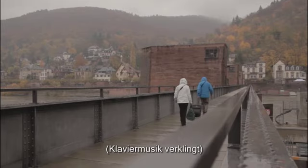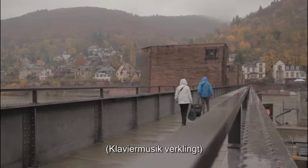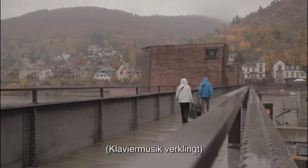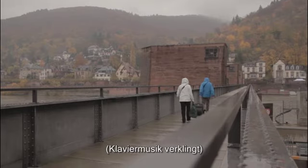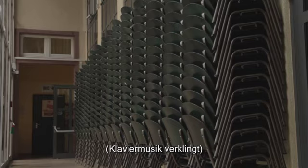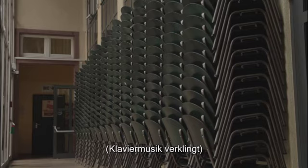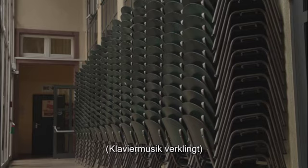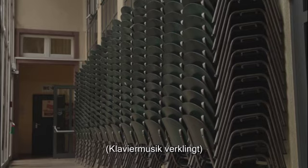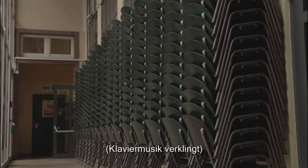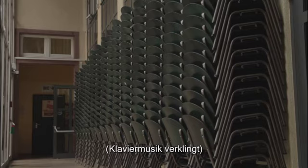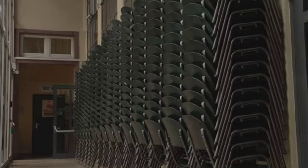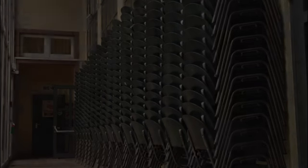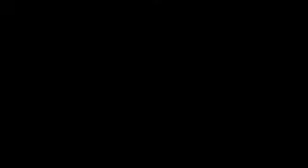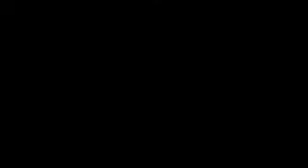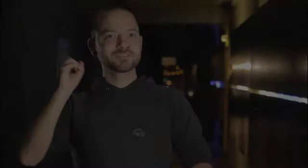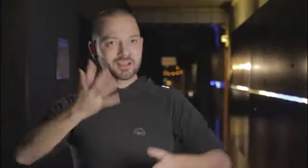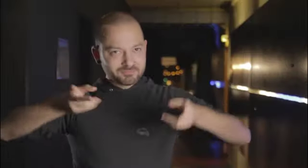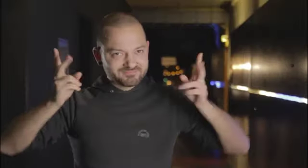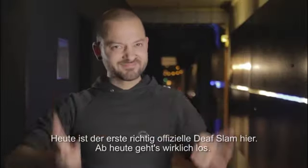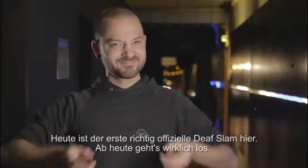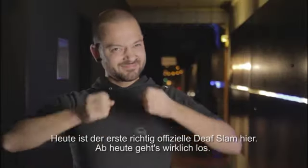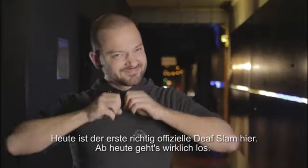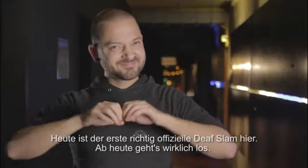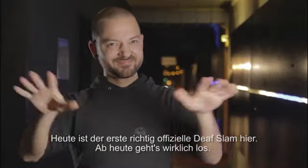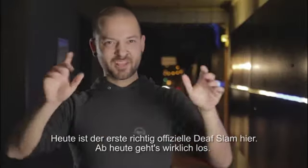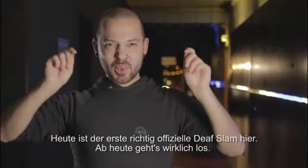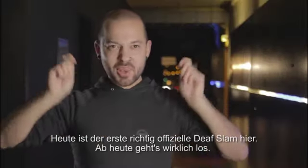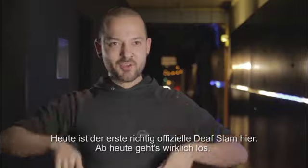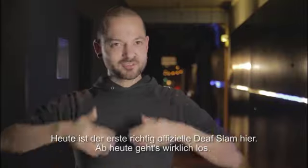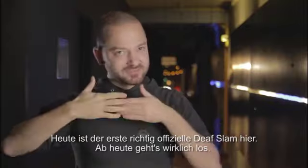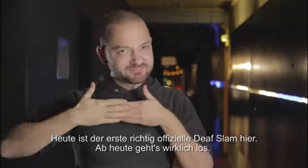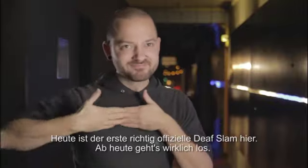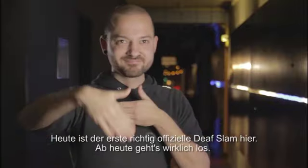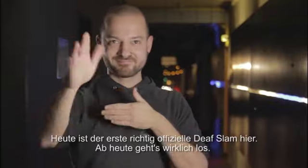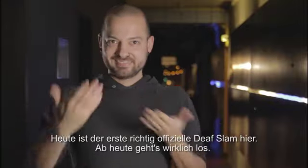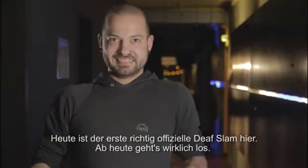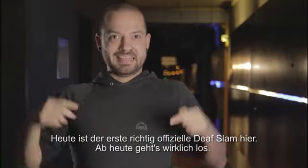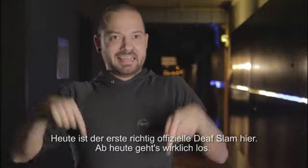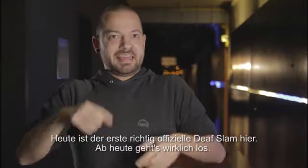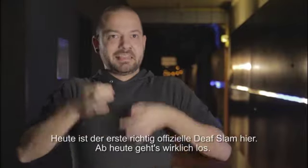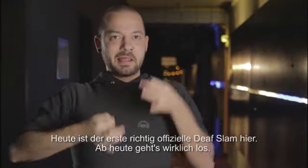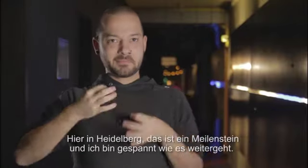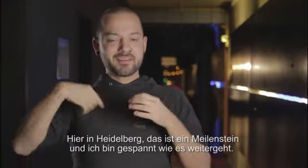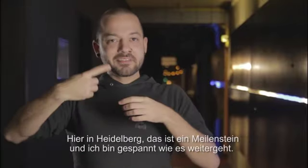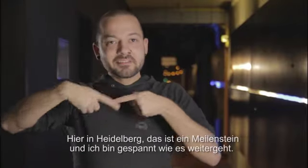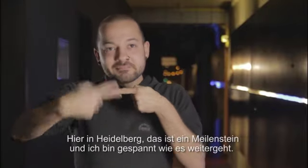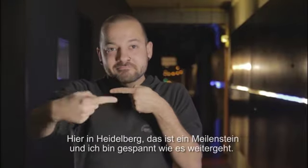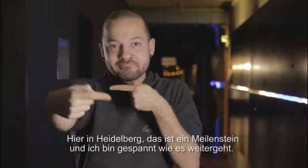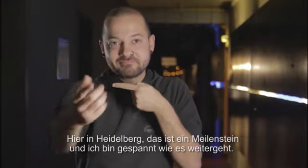Karlsthor Bahnhof. Benedikt Feldmann, DevSlam-Supervisor gebärdet. Heute ist der erste richtig offizielle DevSlam hier. Ab